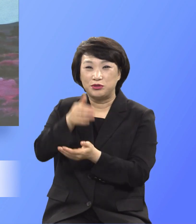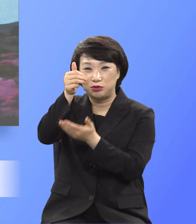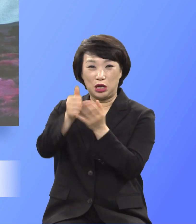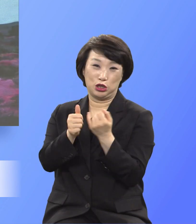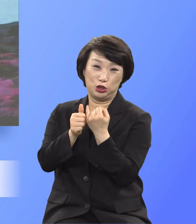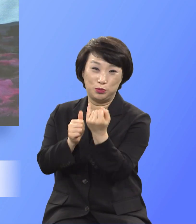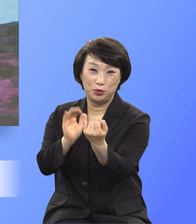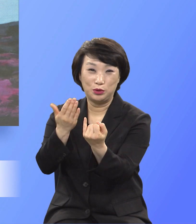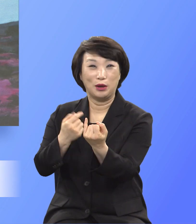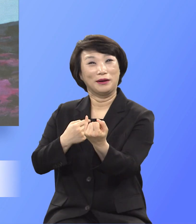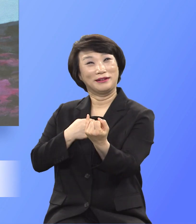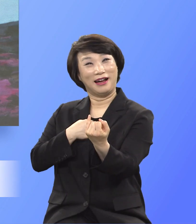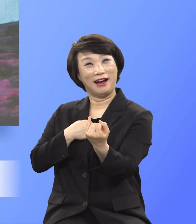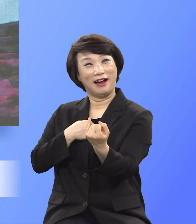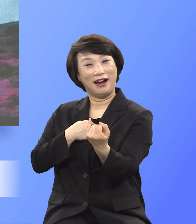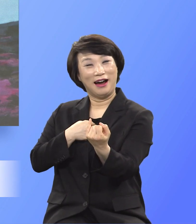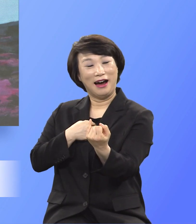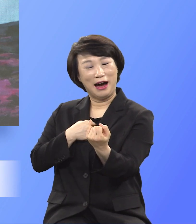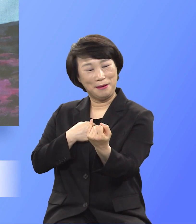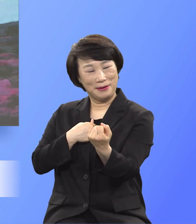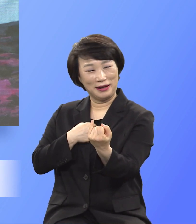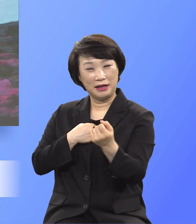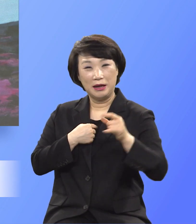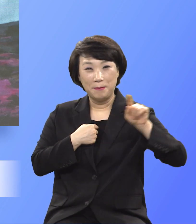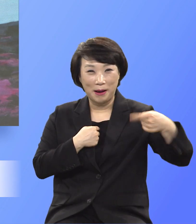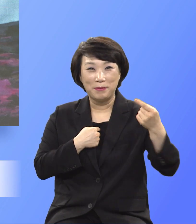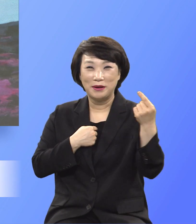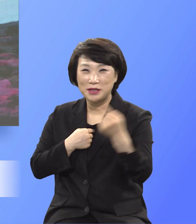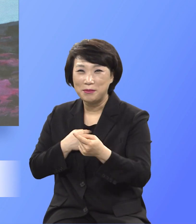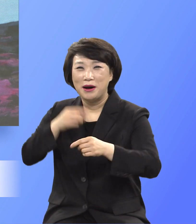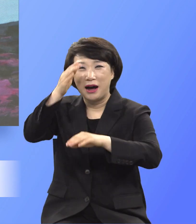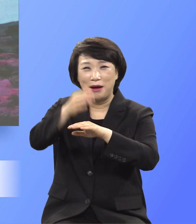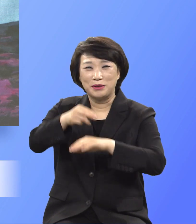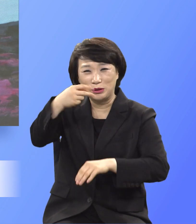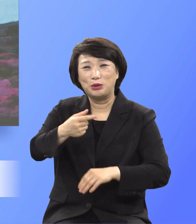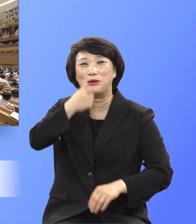되었으니 백번 천번 감사할 뿐이라 이만입니다.